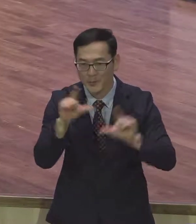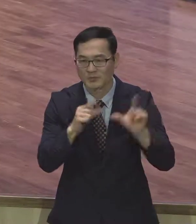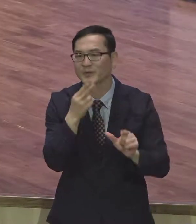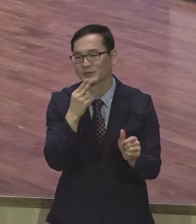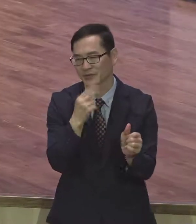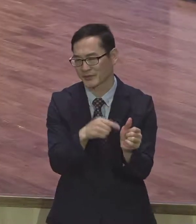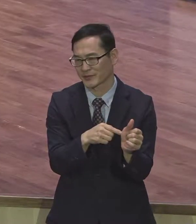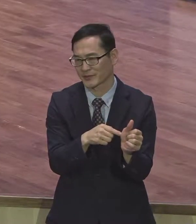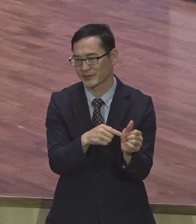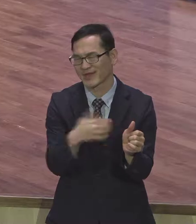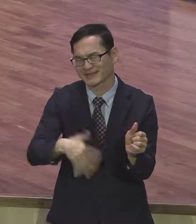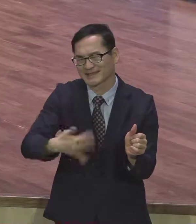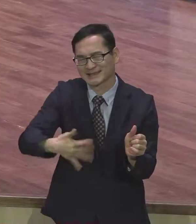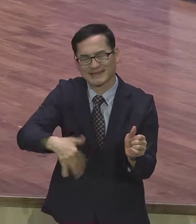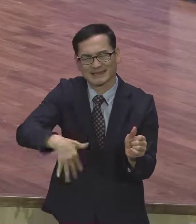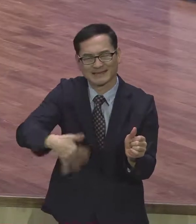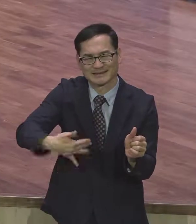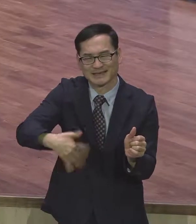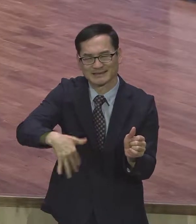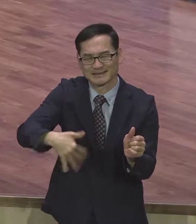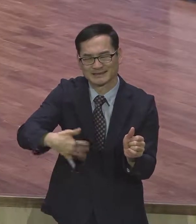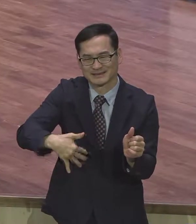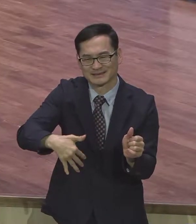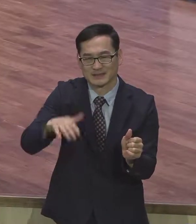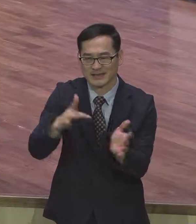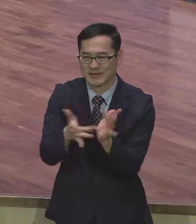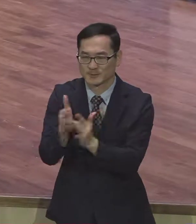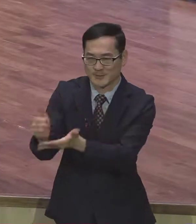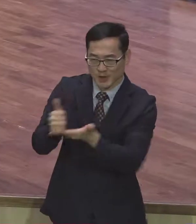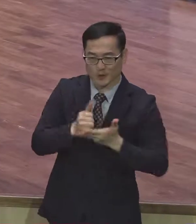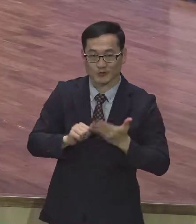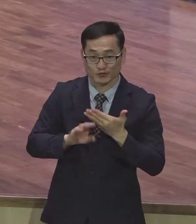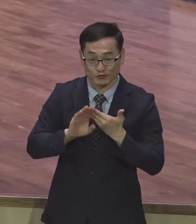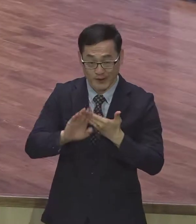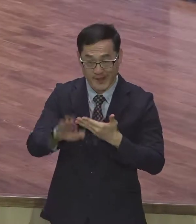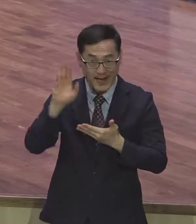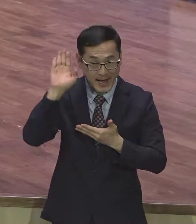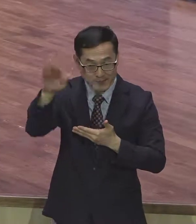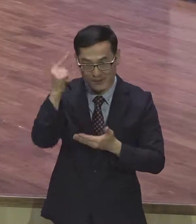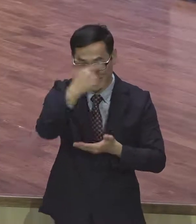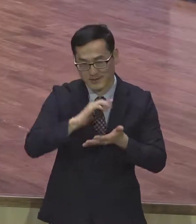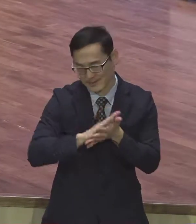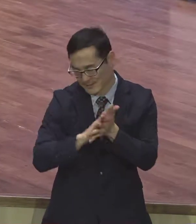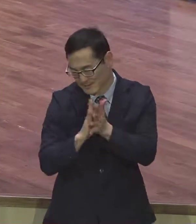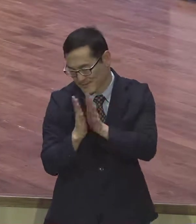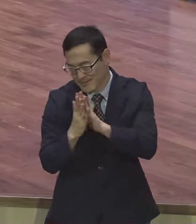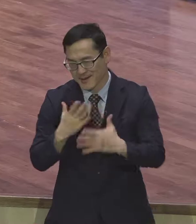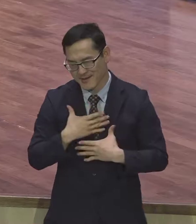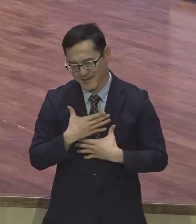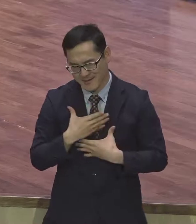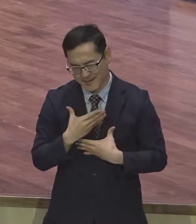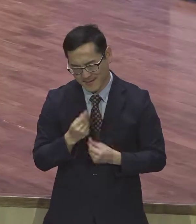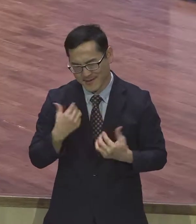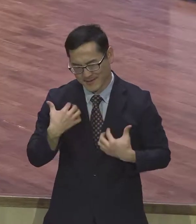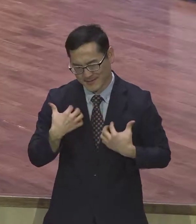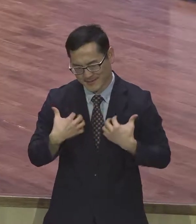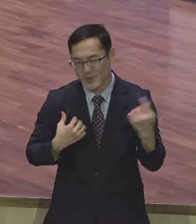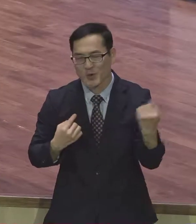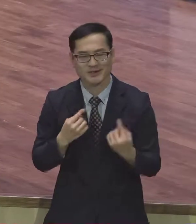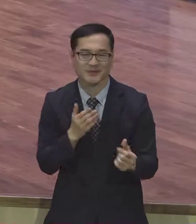오늘부터 예수 영접하고 돌아왔으니 평강을 해보고 하시기 바랍니다. 여러 가지